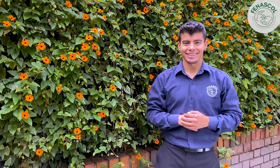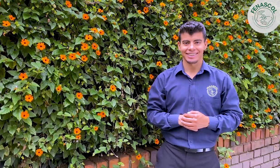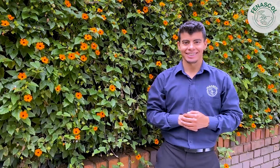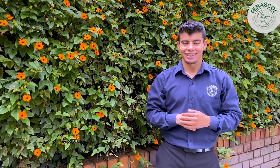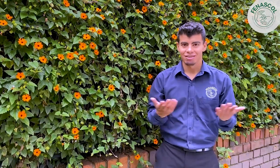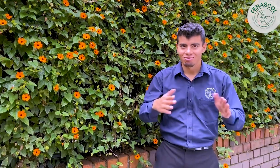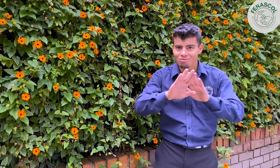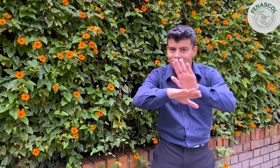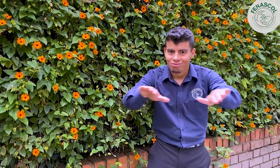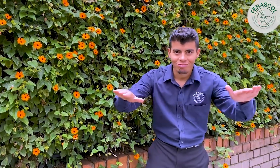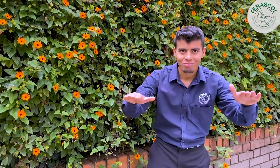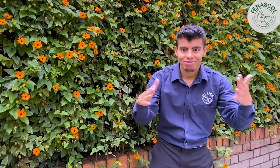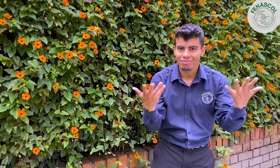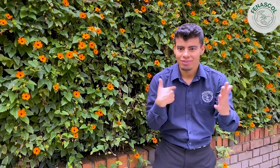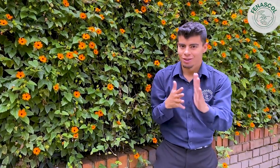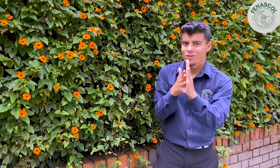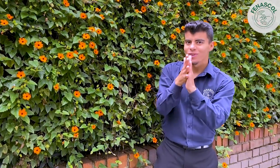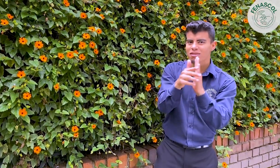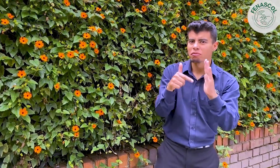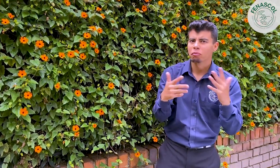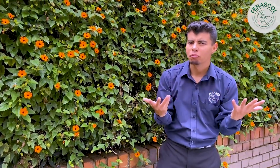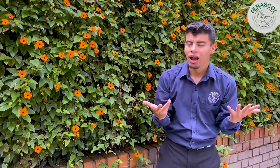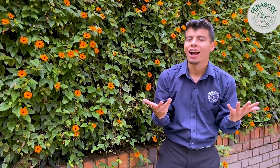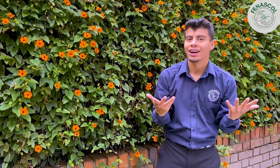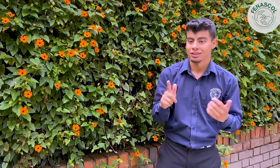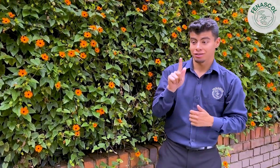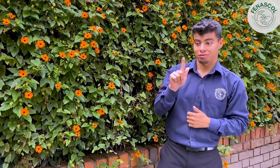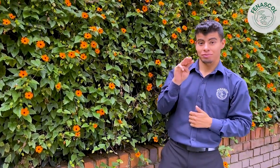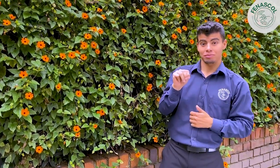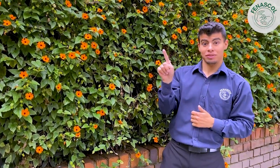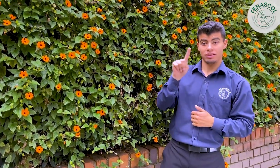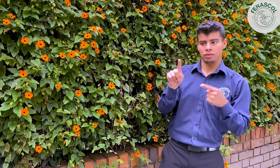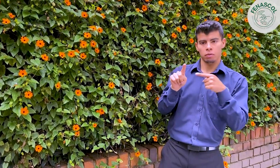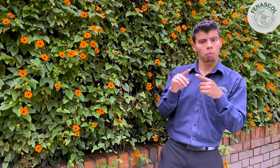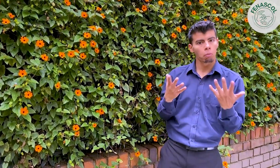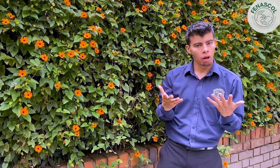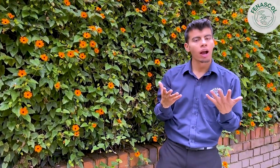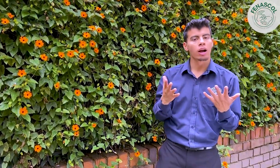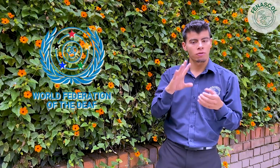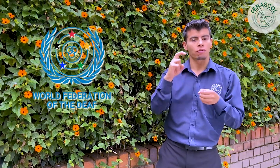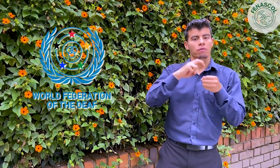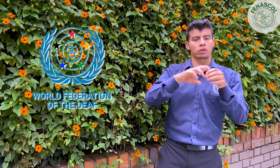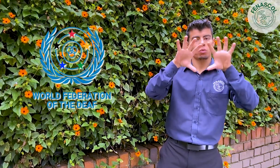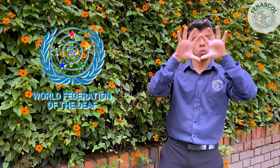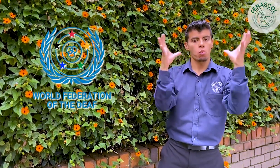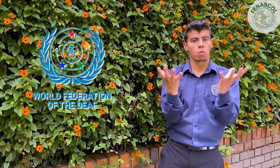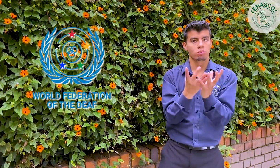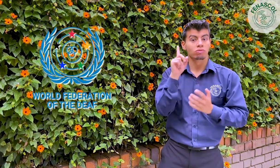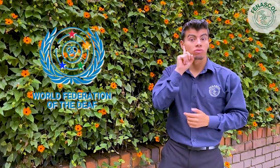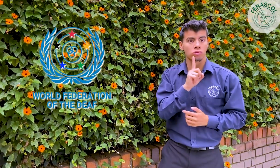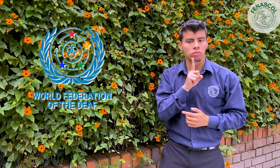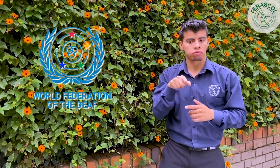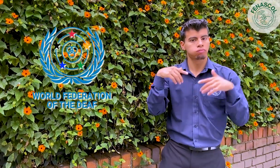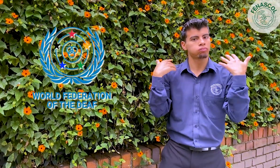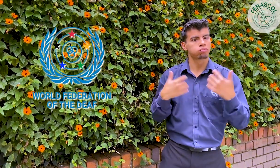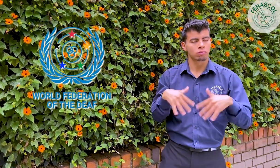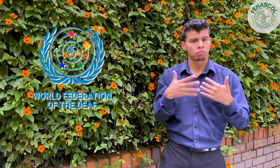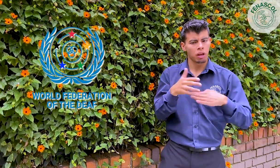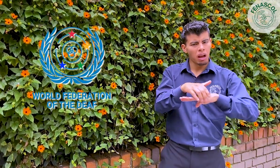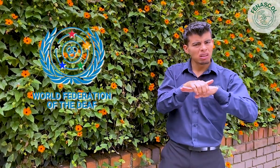Les cuento. La Junta Directiva de la FMS o sus siglas en